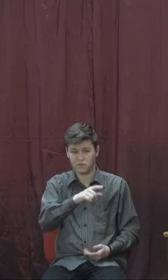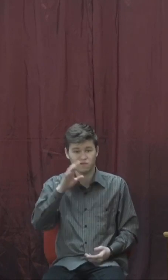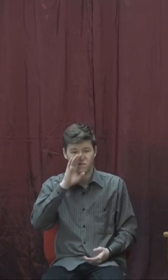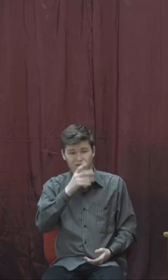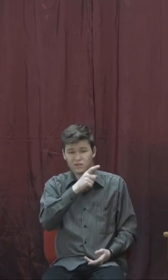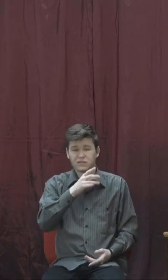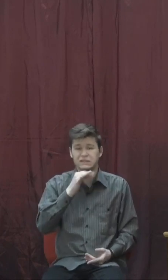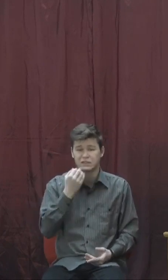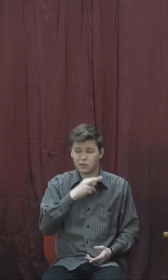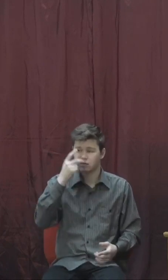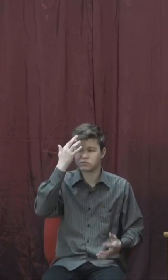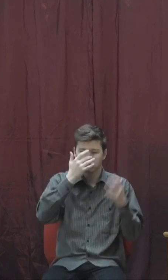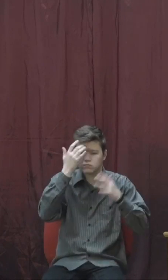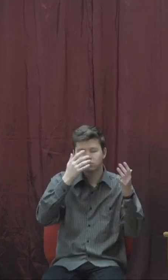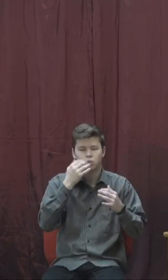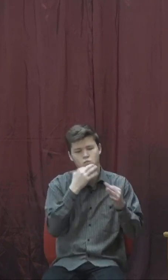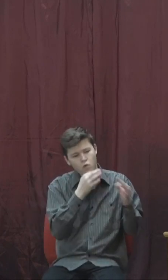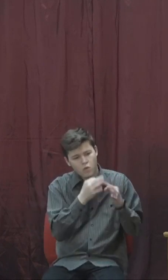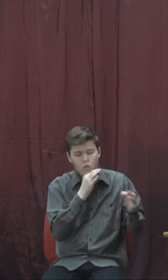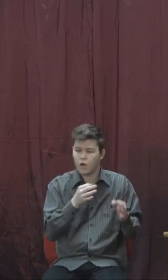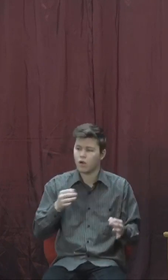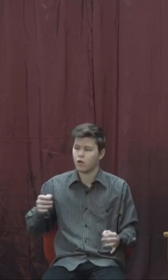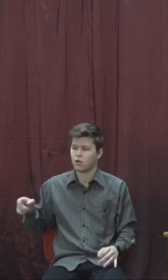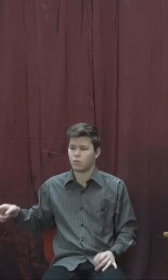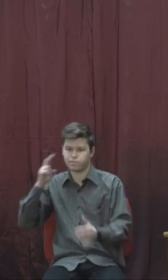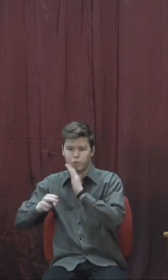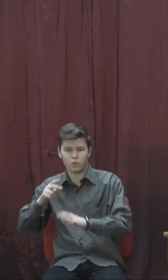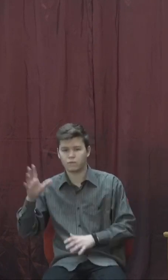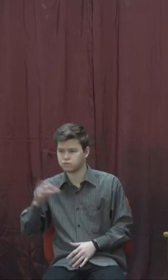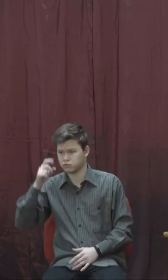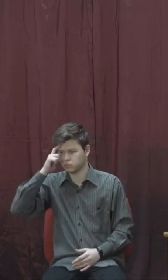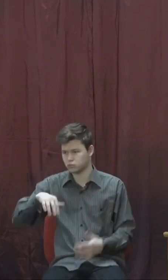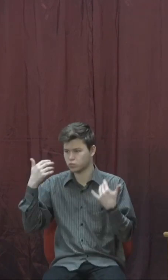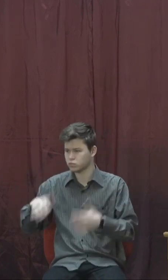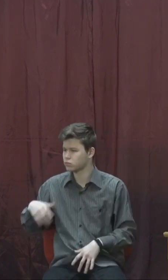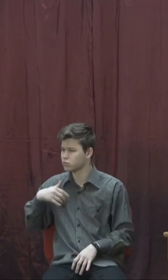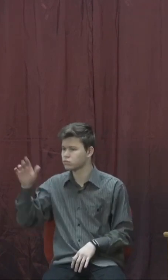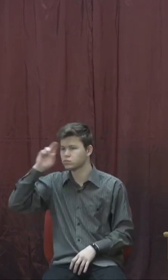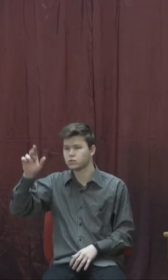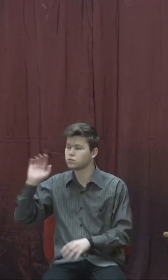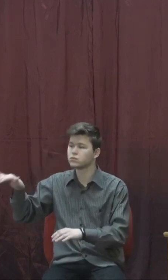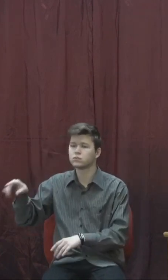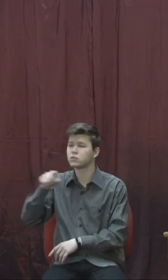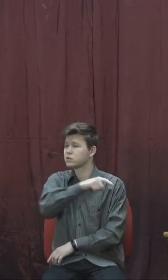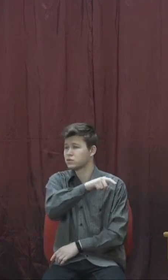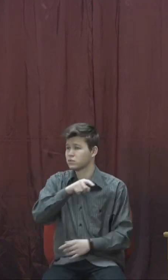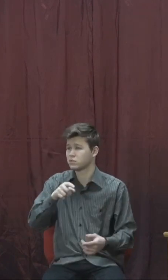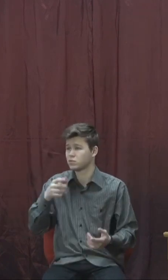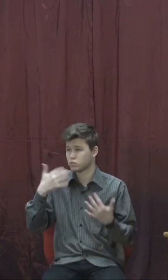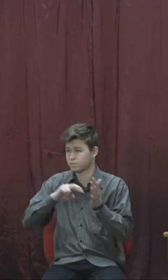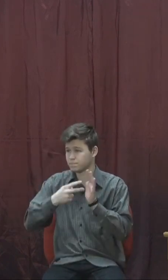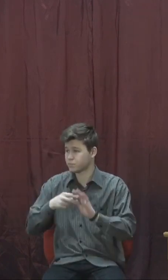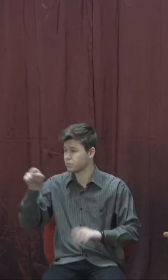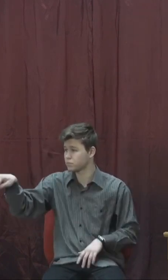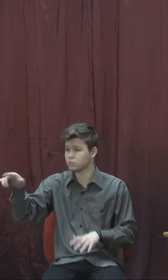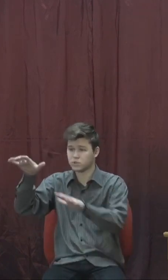замишляє, а пророк Божий йому доносить, «Не йди тодою, те не роби, бо там на тебе чигає